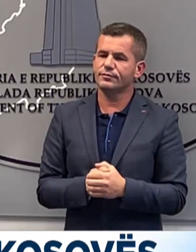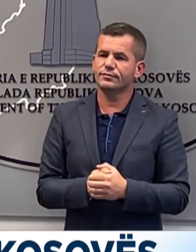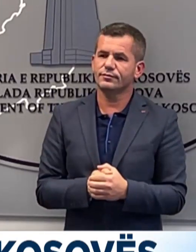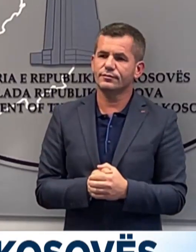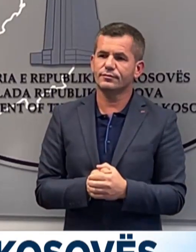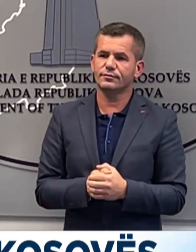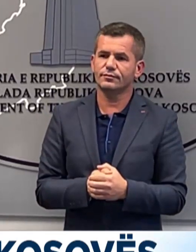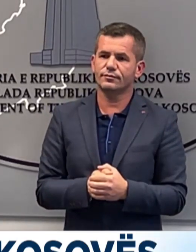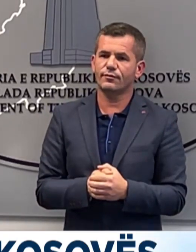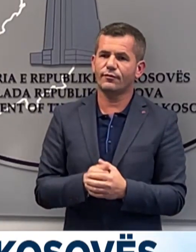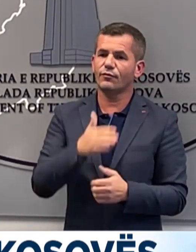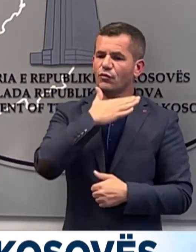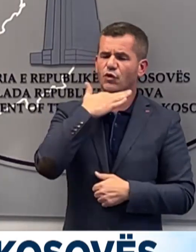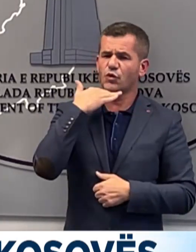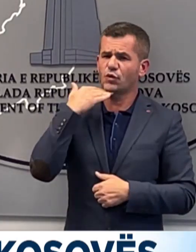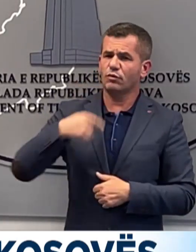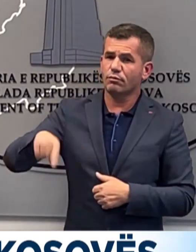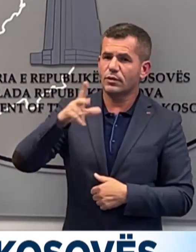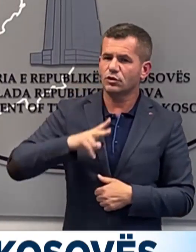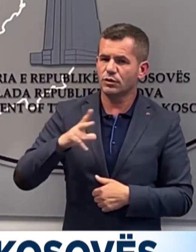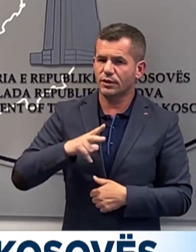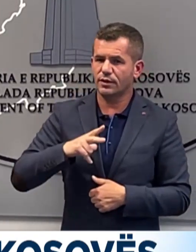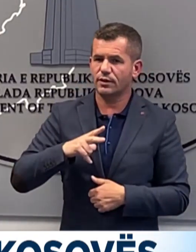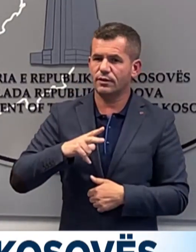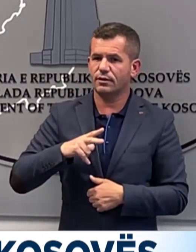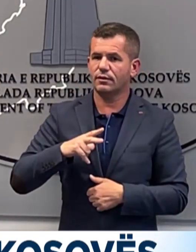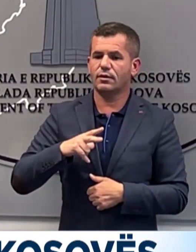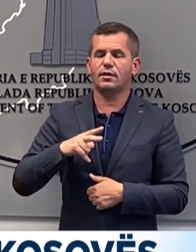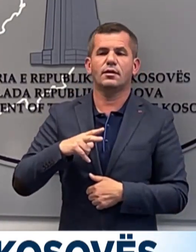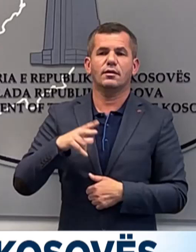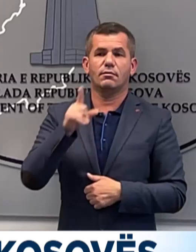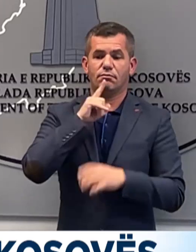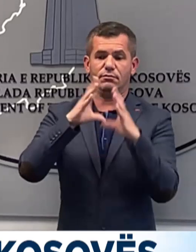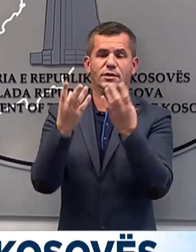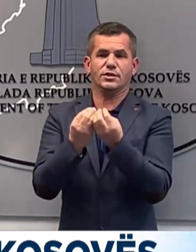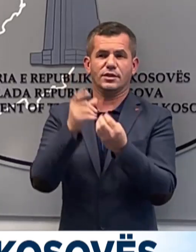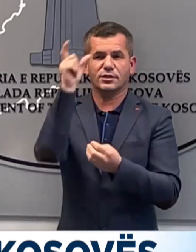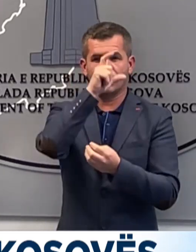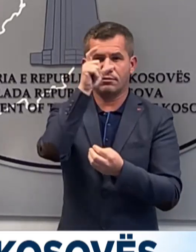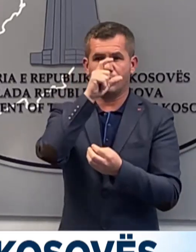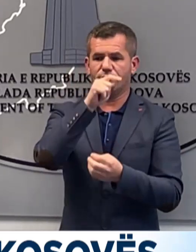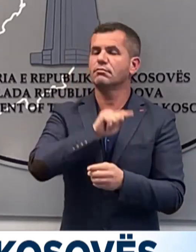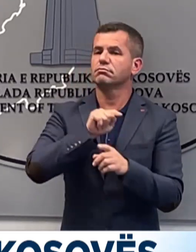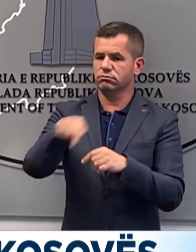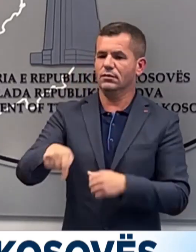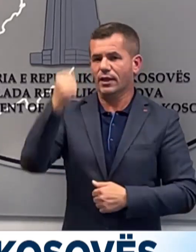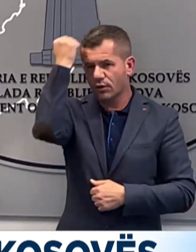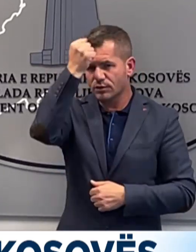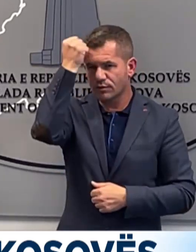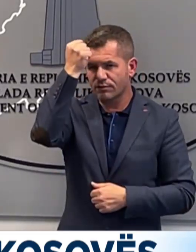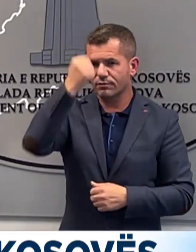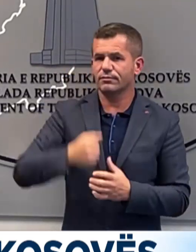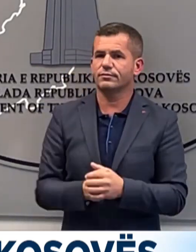Djetra mira qytetarë kanë ardhur nga thëritori i Serbis në Republikën e Kosovës,